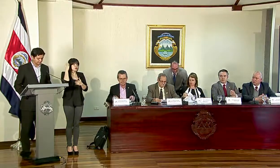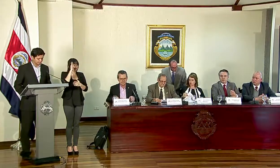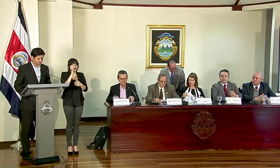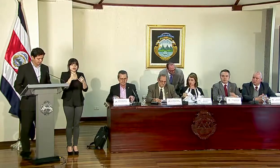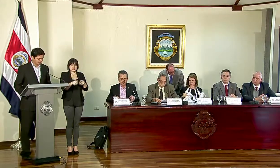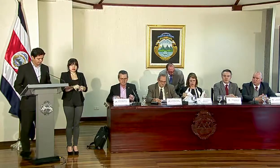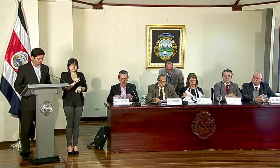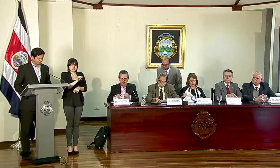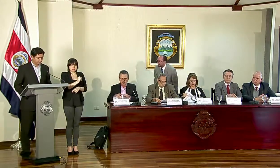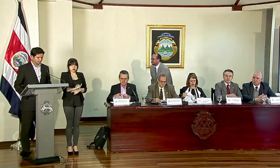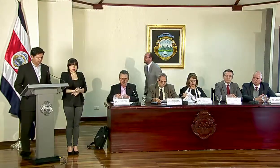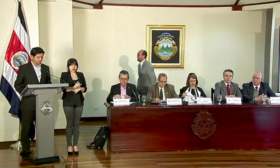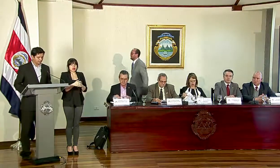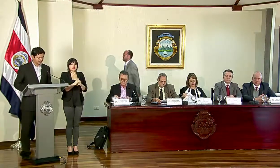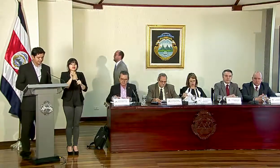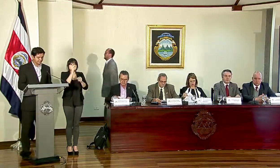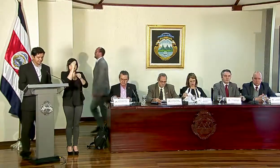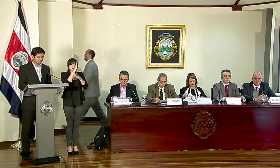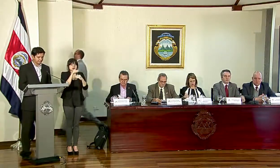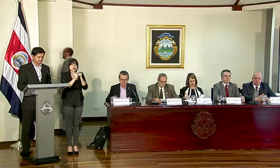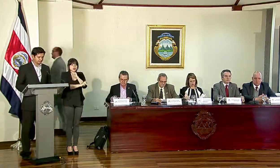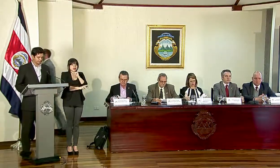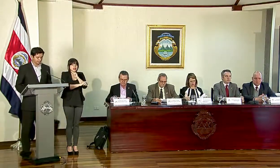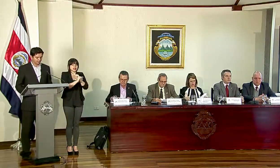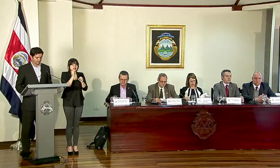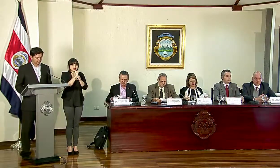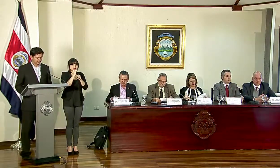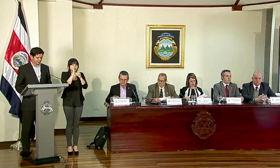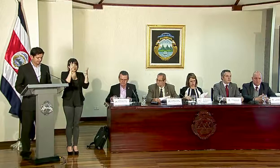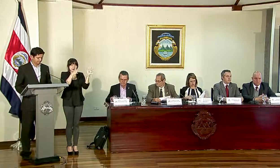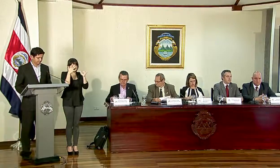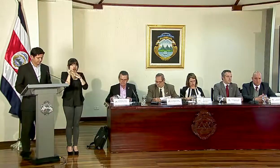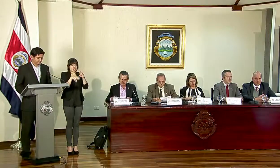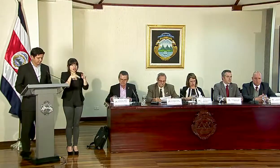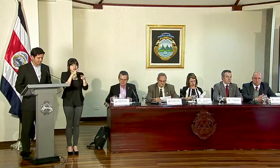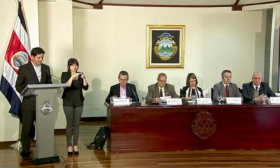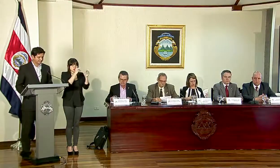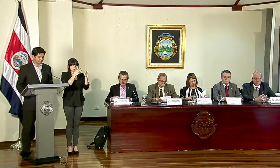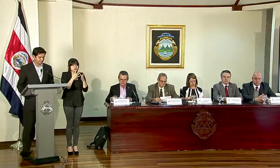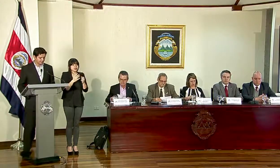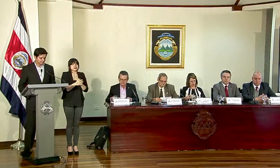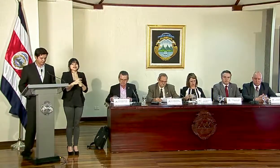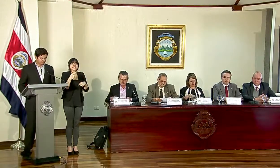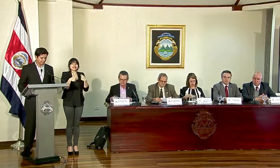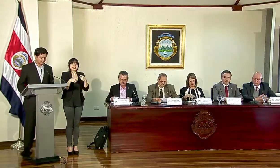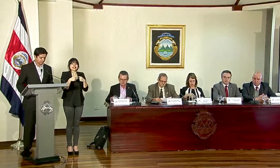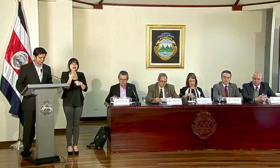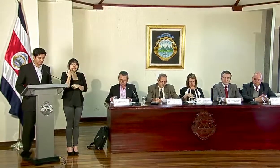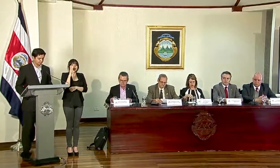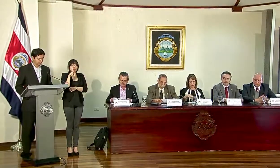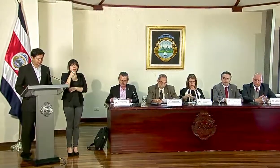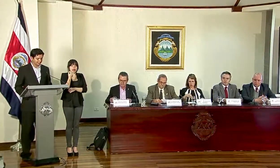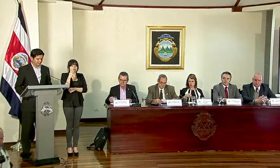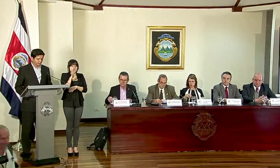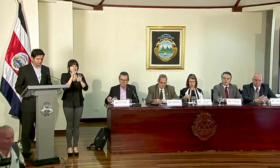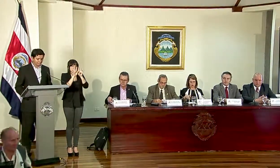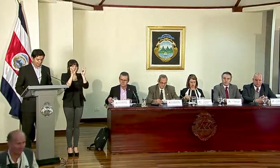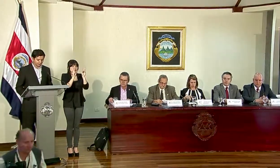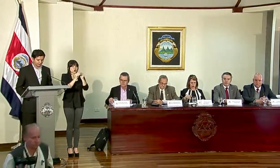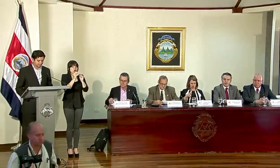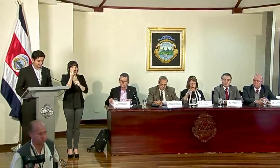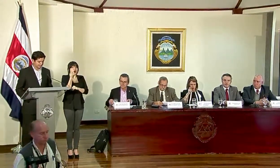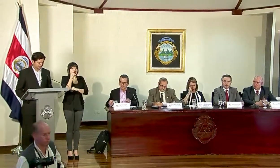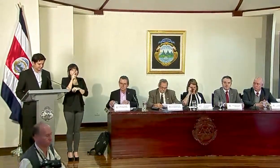tenía registro, tal como informó al país el Instituto Meteorológico Nacional. En septiembre de 2014, un total de